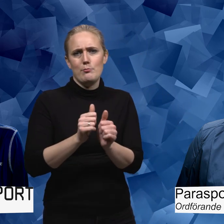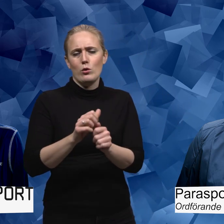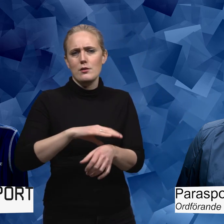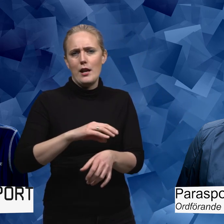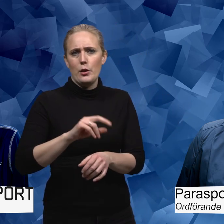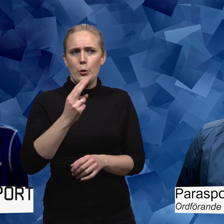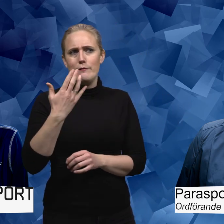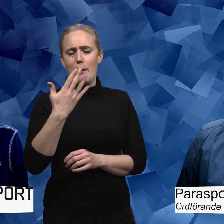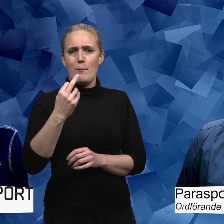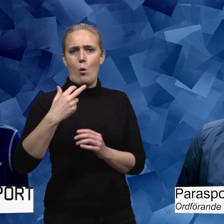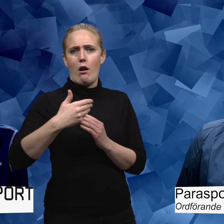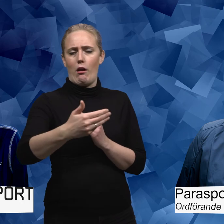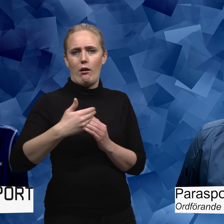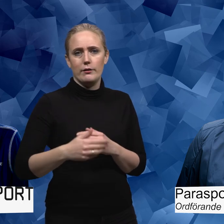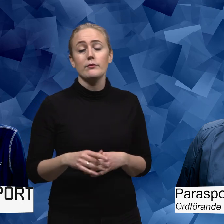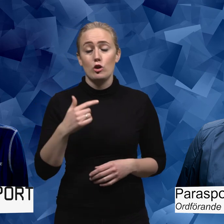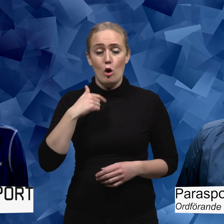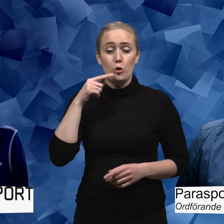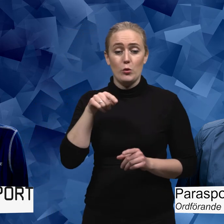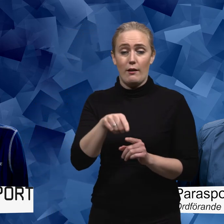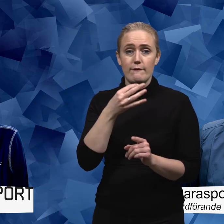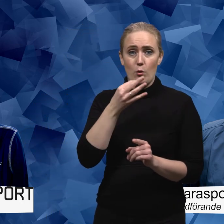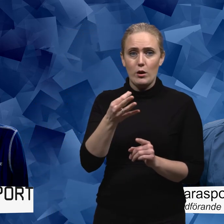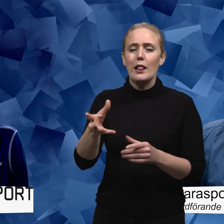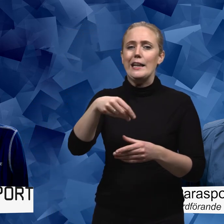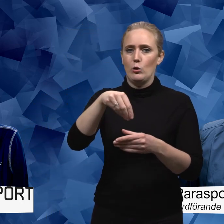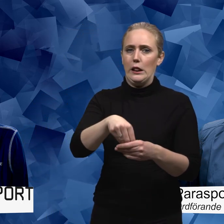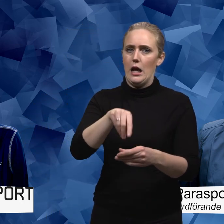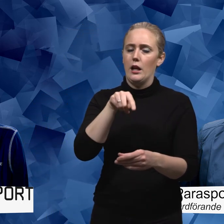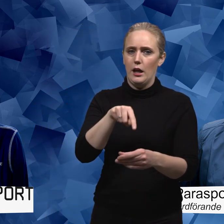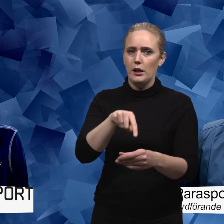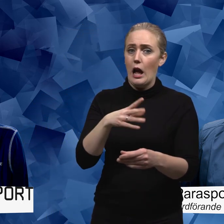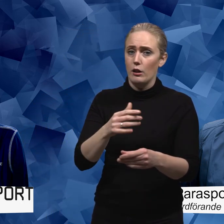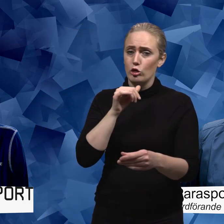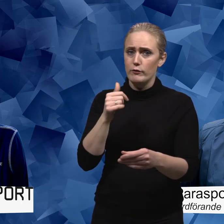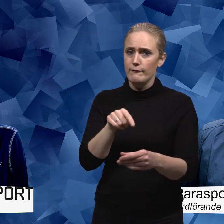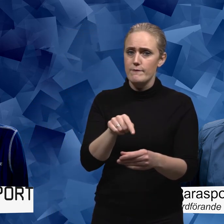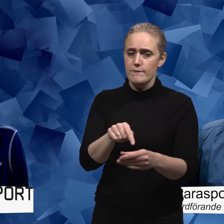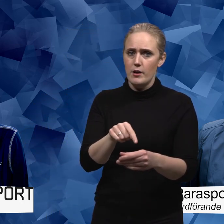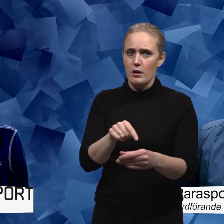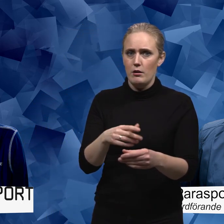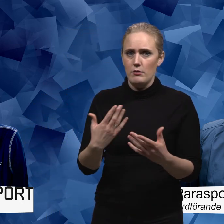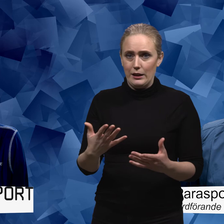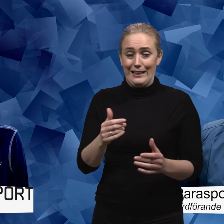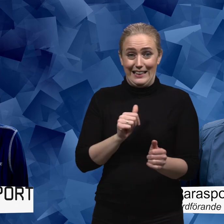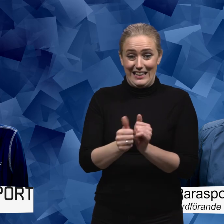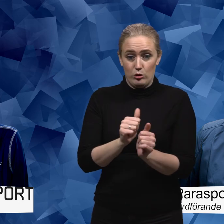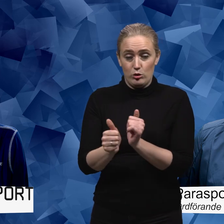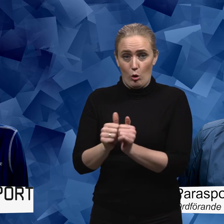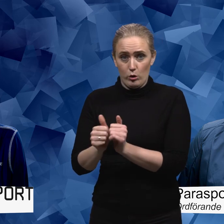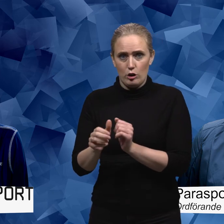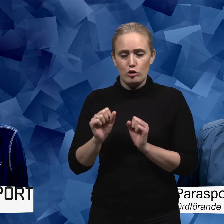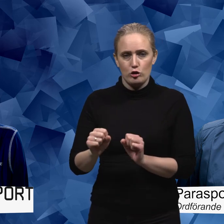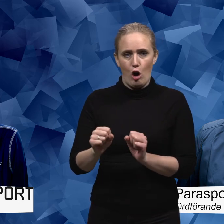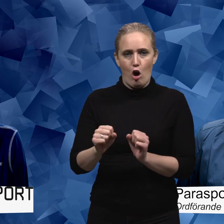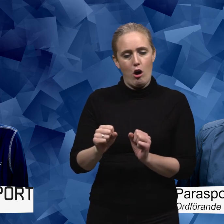närmsta fem åren? Jag tror att det är den här frågan kring inkludering. Det är den tuffa nyckeln. Inte bara för idrotter